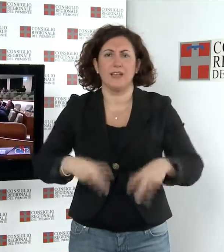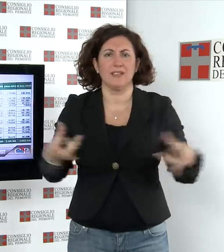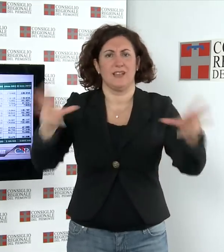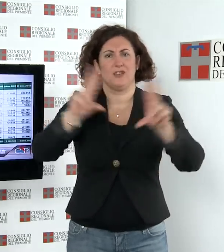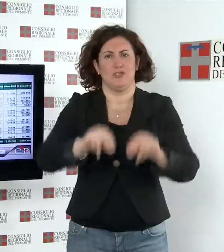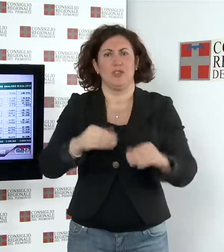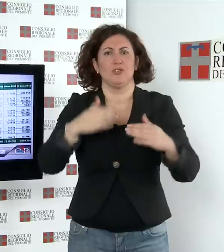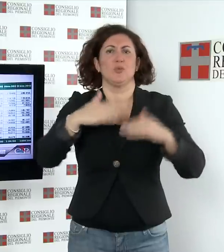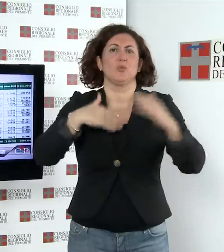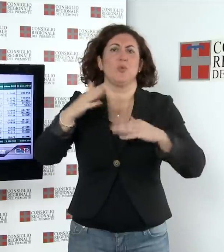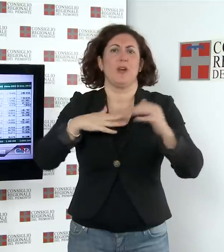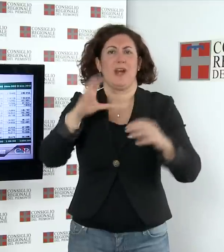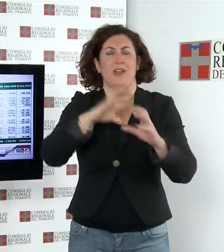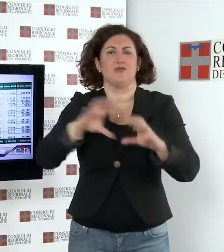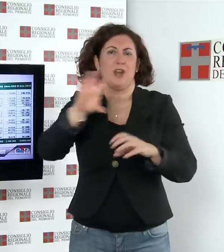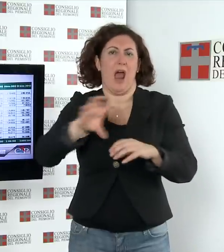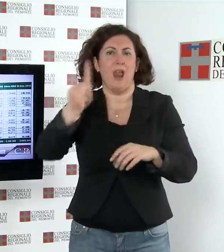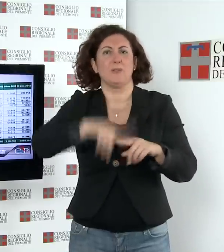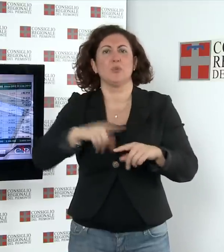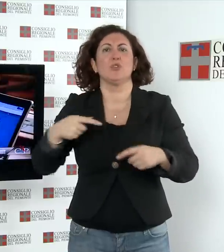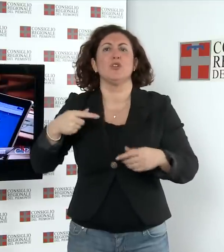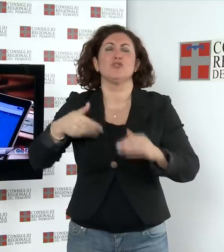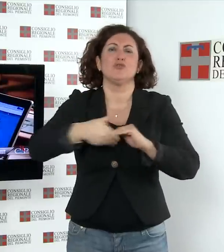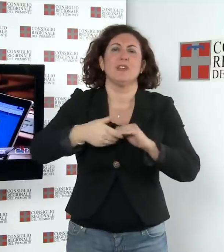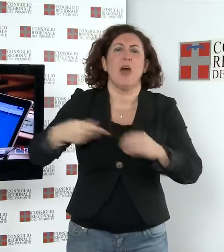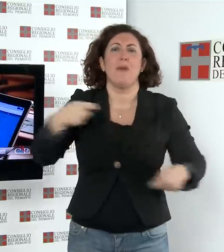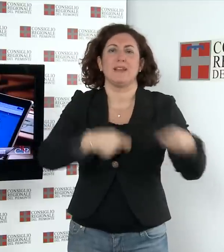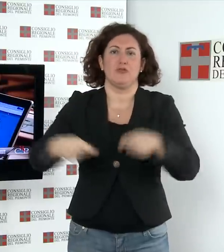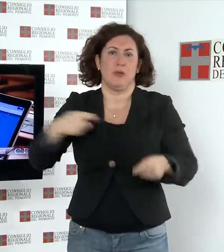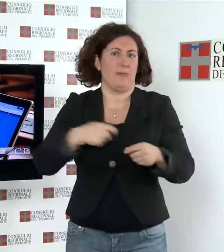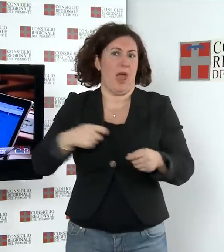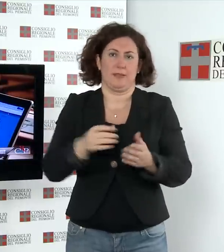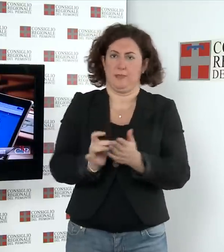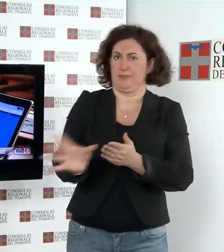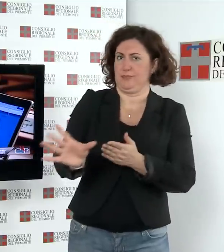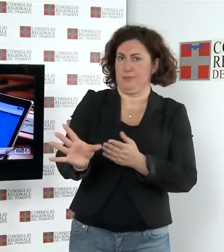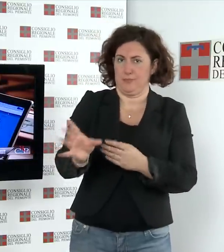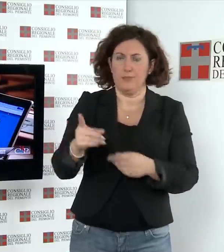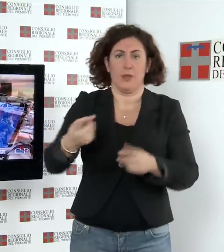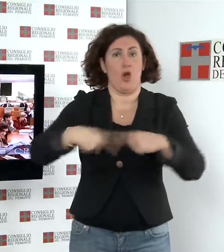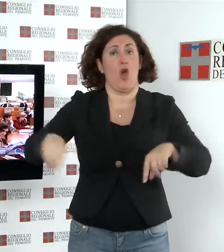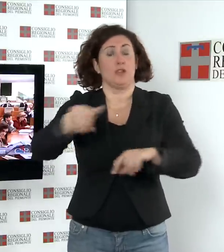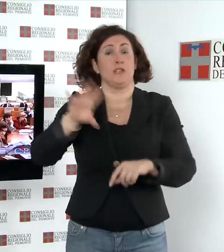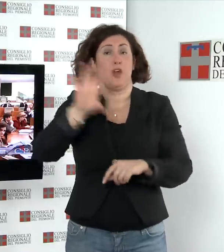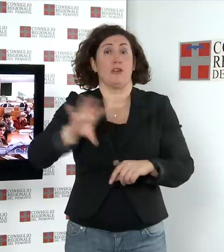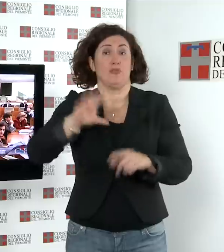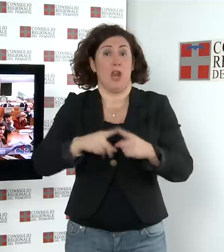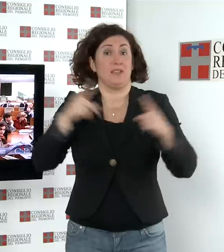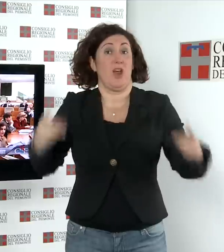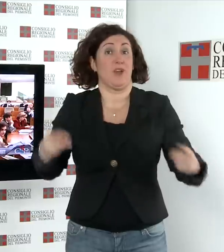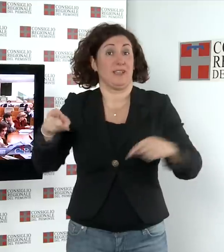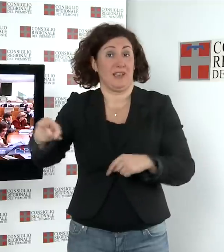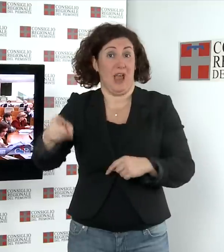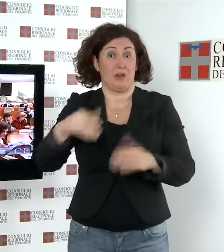dismissione delle società partecipate Questi temi al centro del dibattito del Consiglio straordinario sui conti della Regione che si è